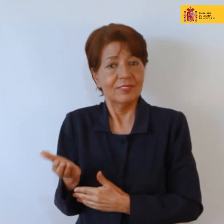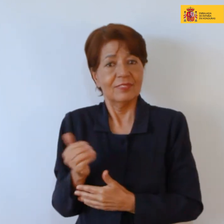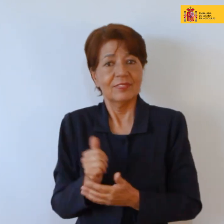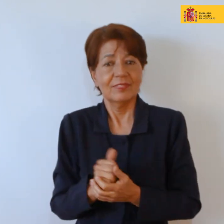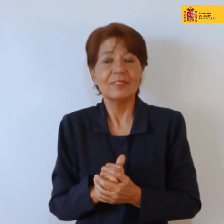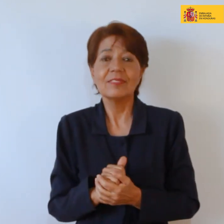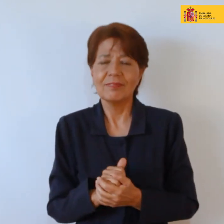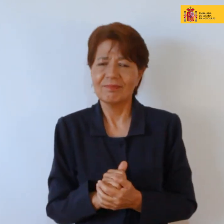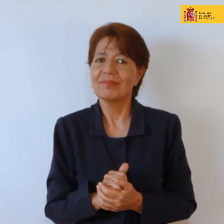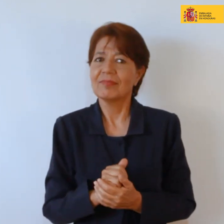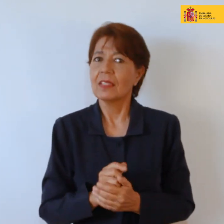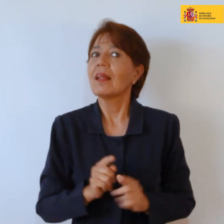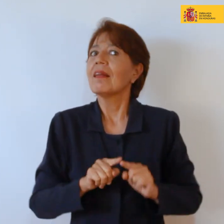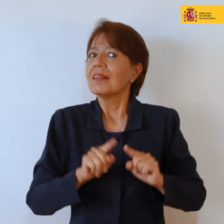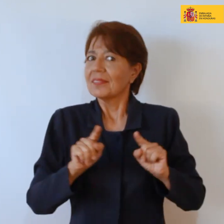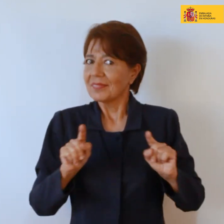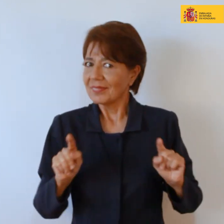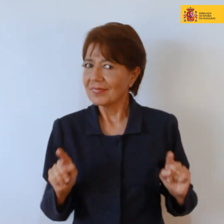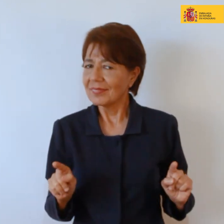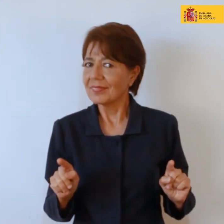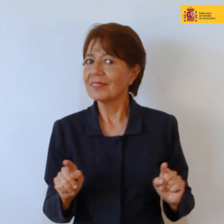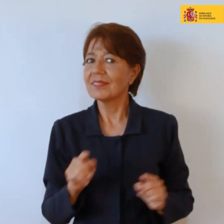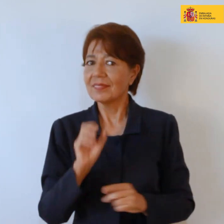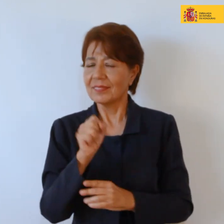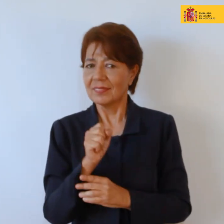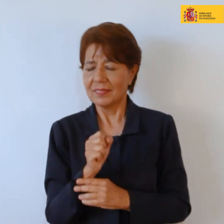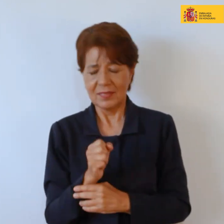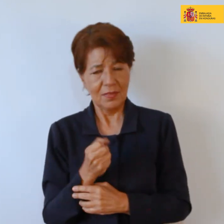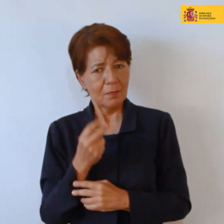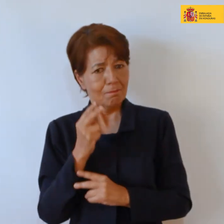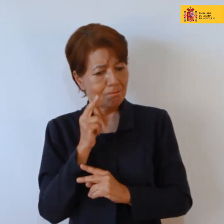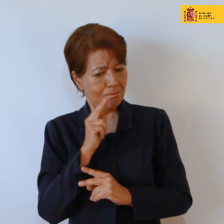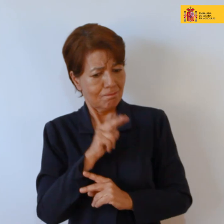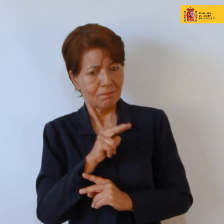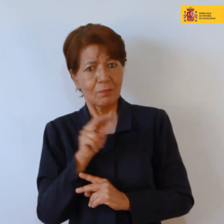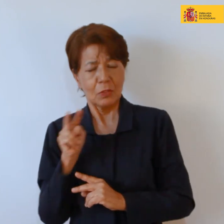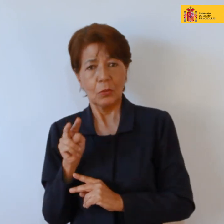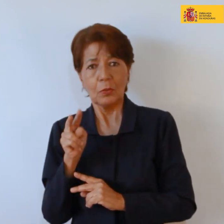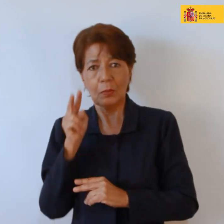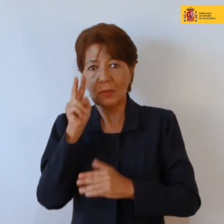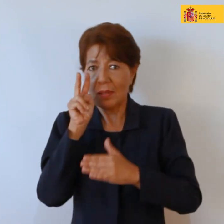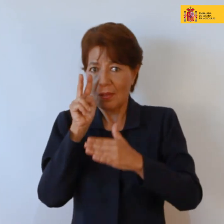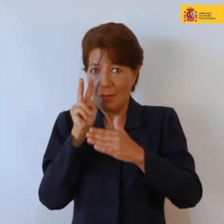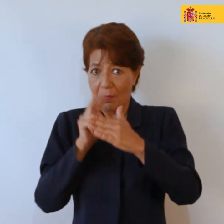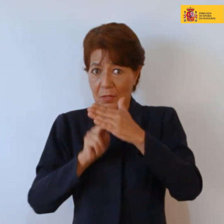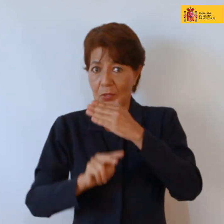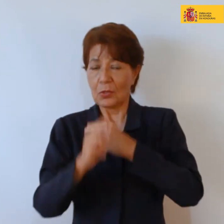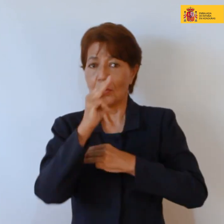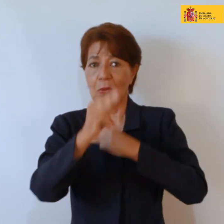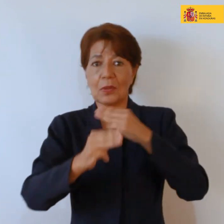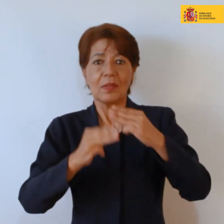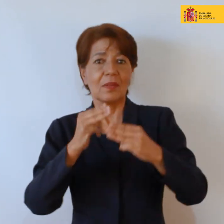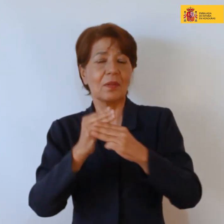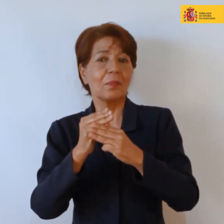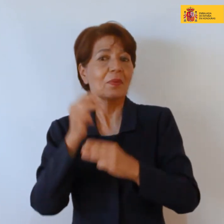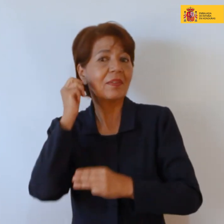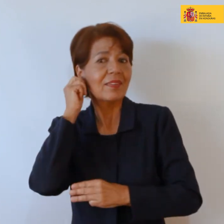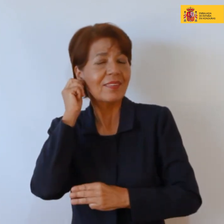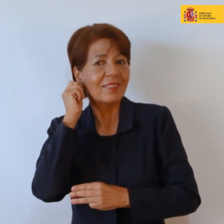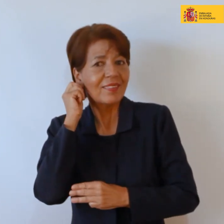es muy diferente encontrar una cosmovisión femenina de la creación y por eso me